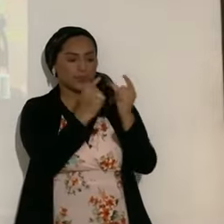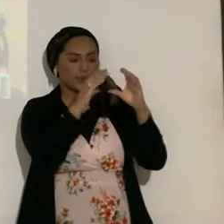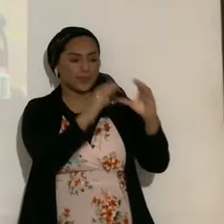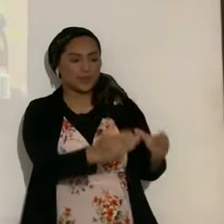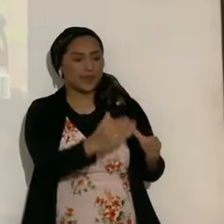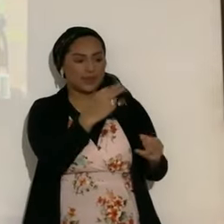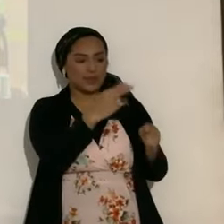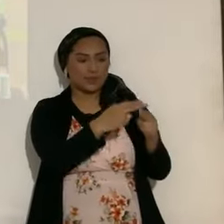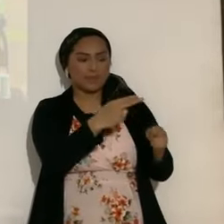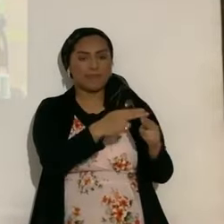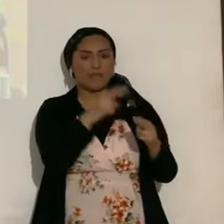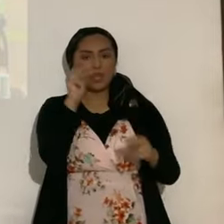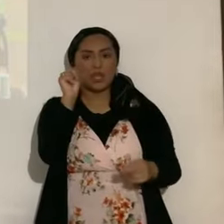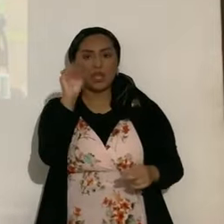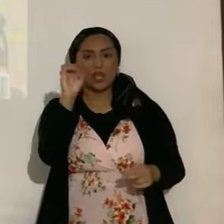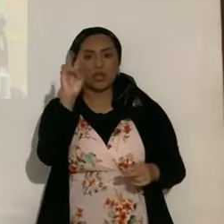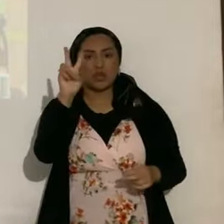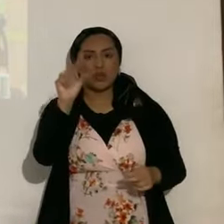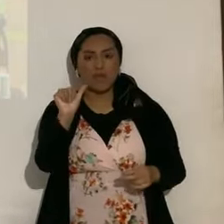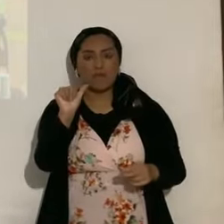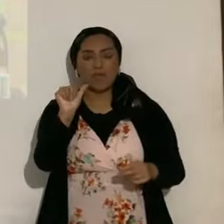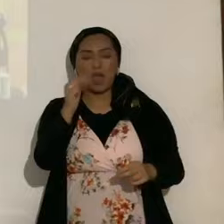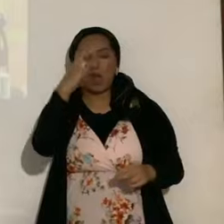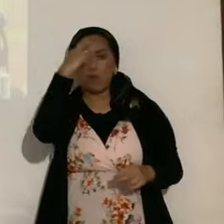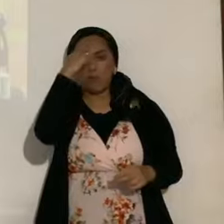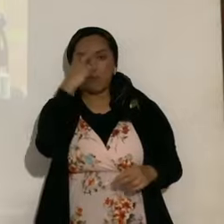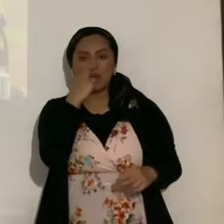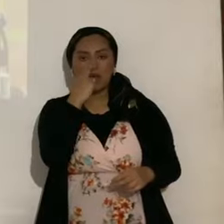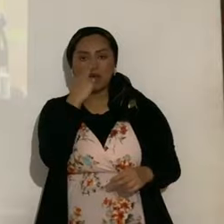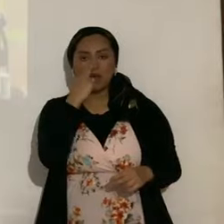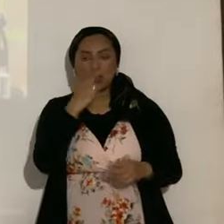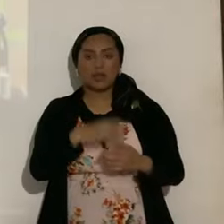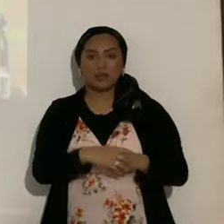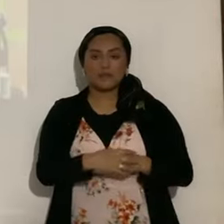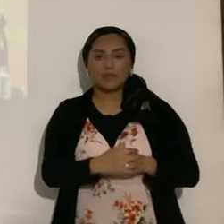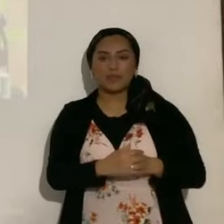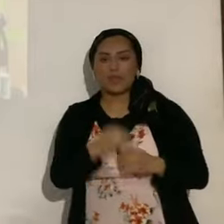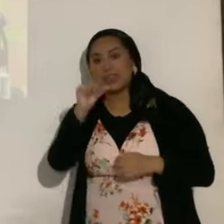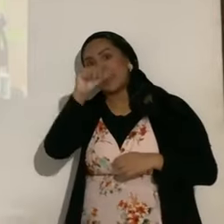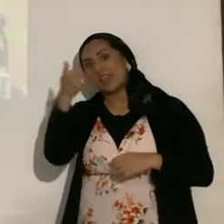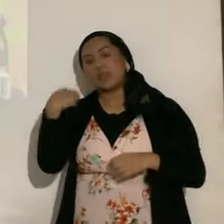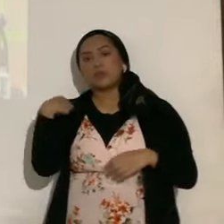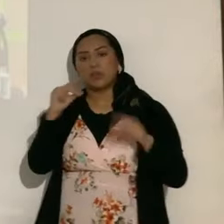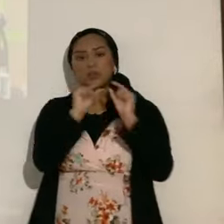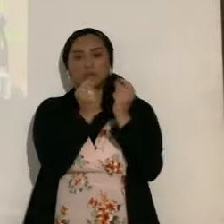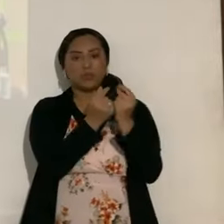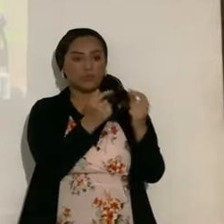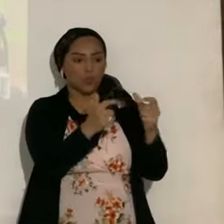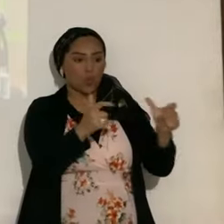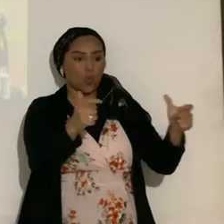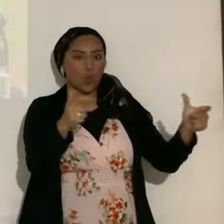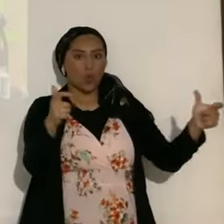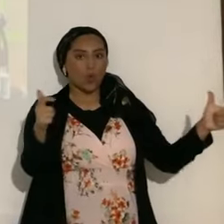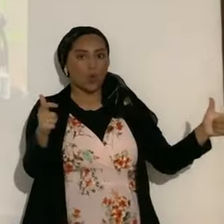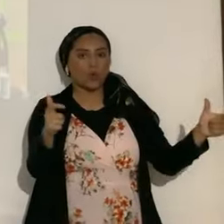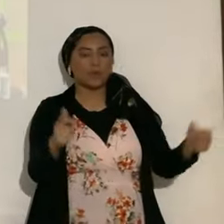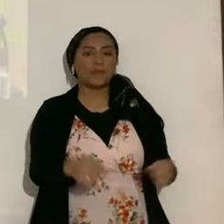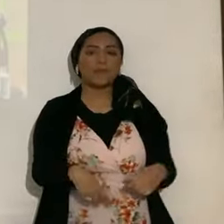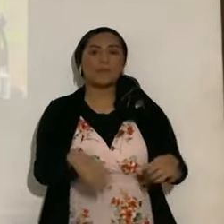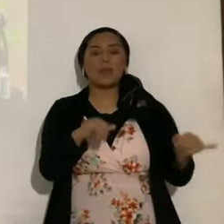la nova romana, o la nova roma, otro grupo religioso, que está creciendo. Y desde luego, la religión